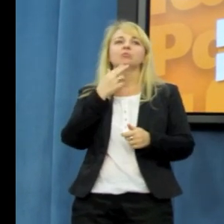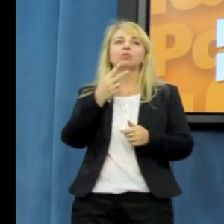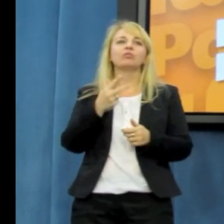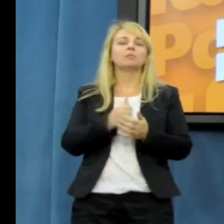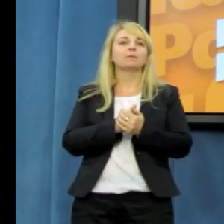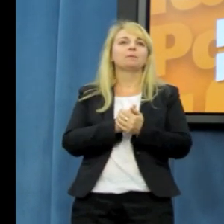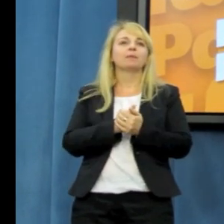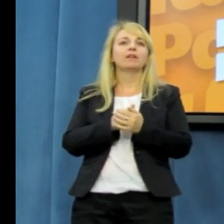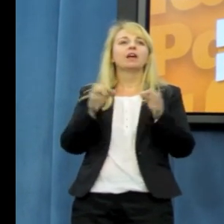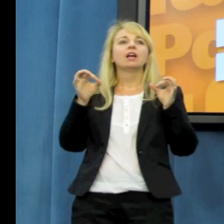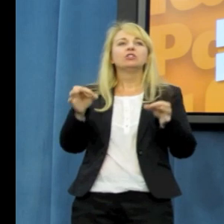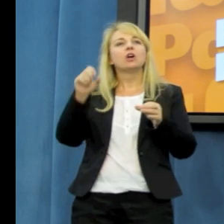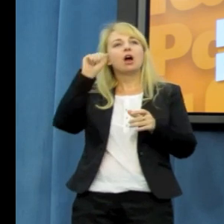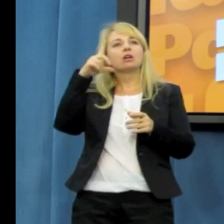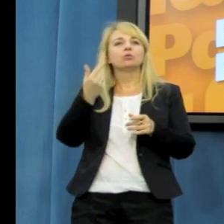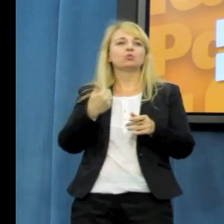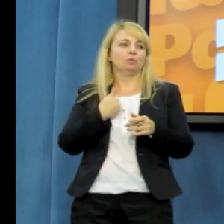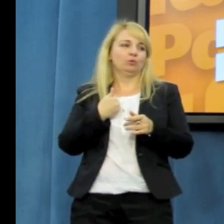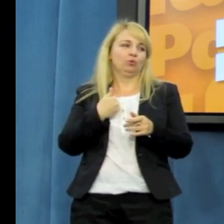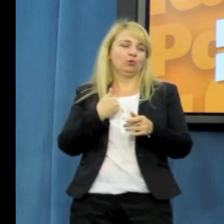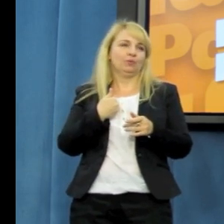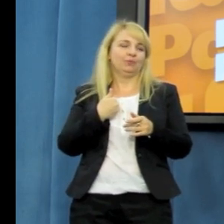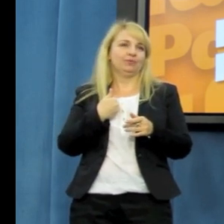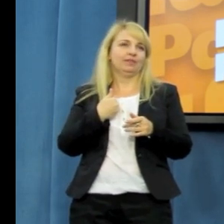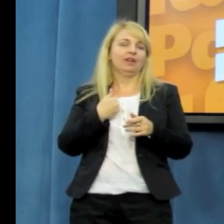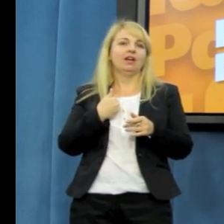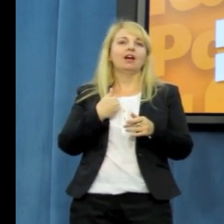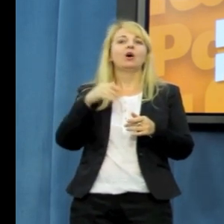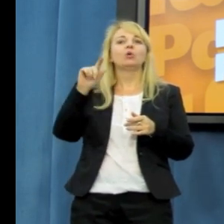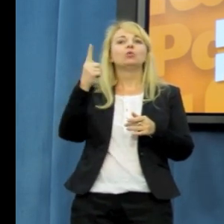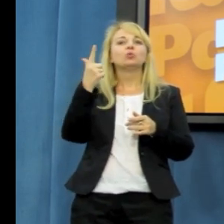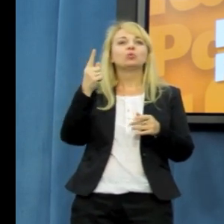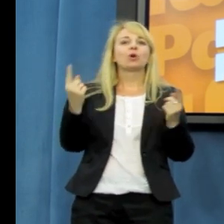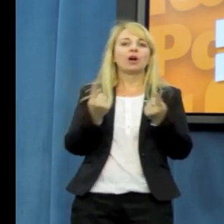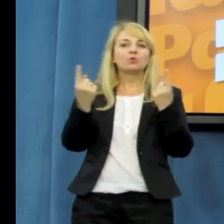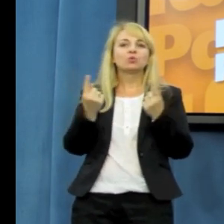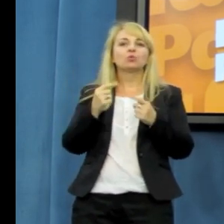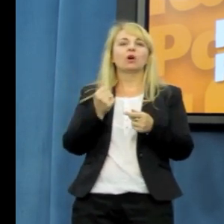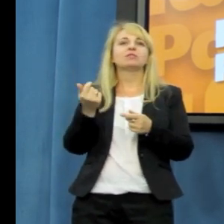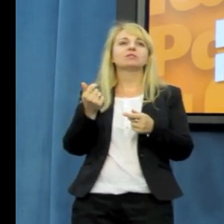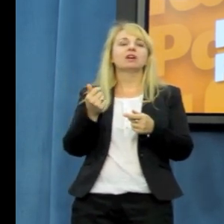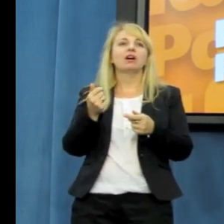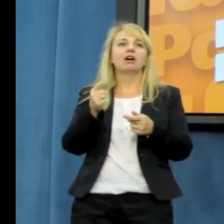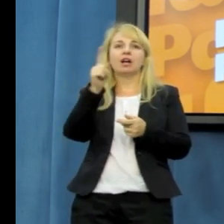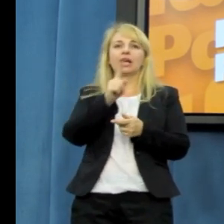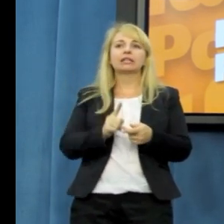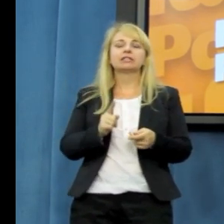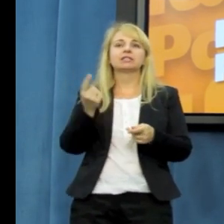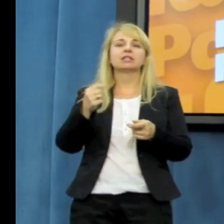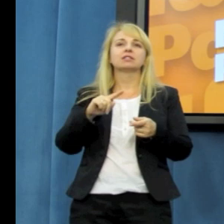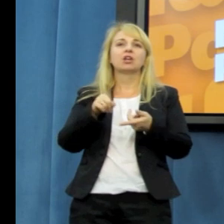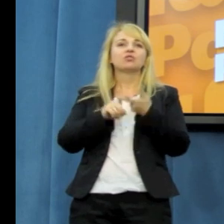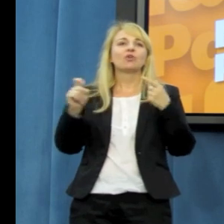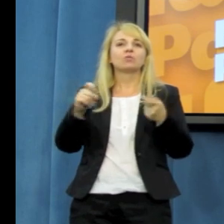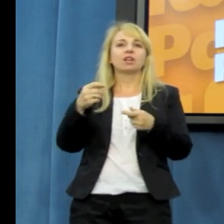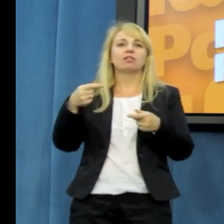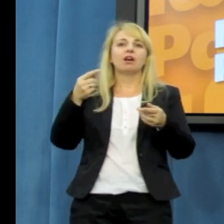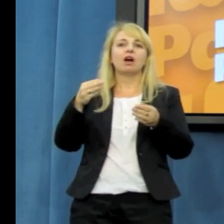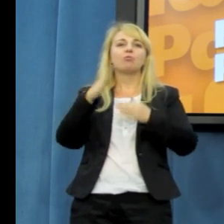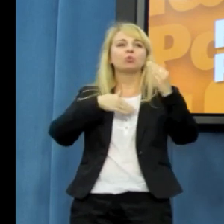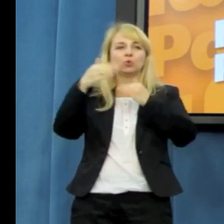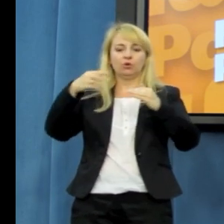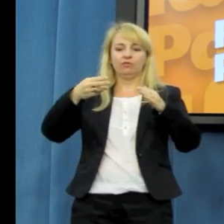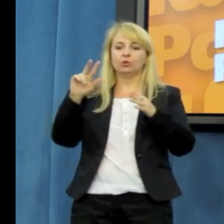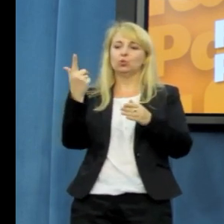dzisiejszego poranka, czyli drugiej już sytuacji kryzysowej w związku z budową